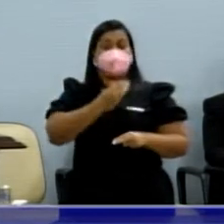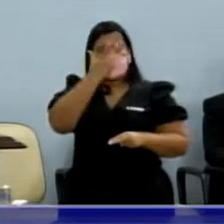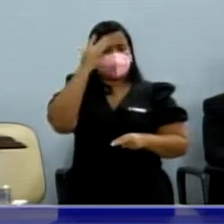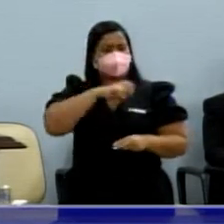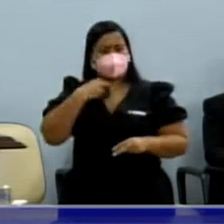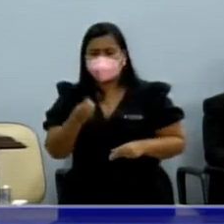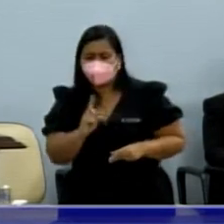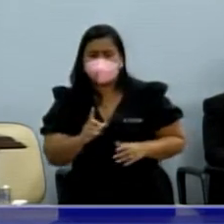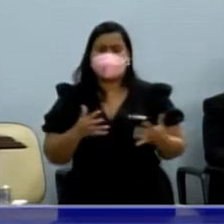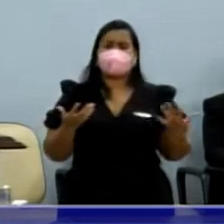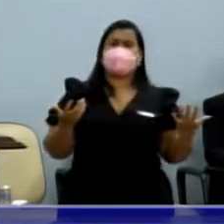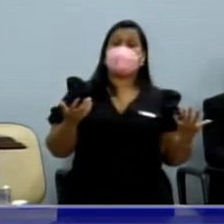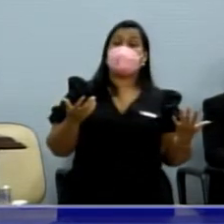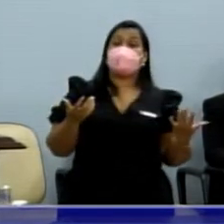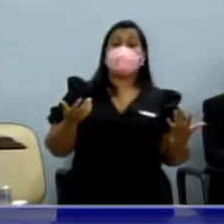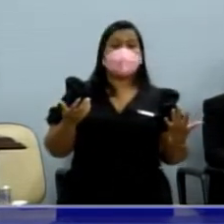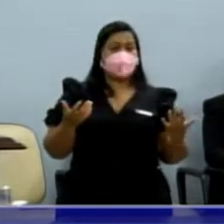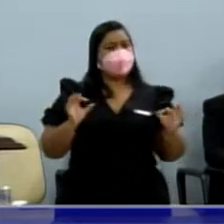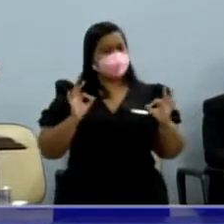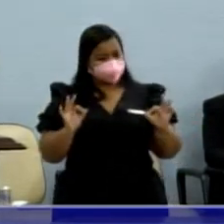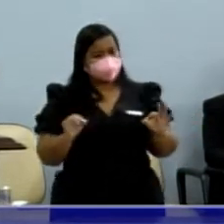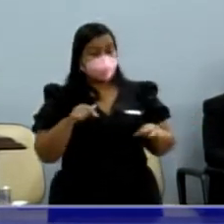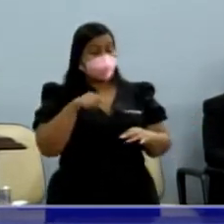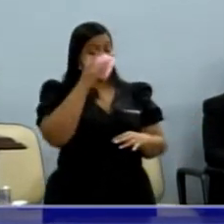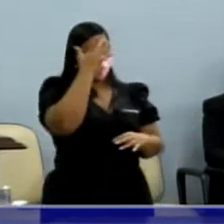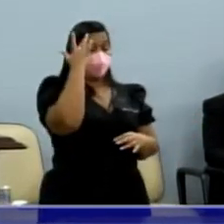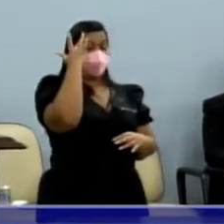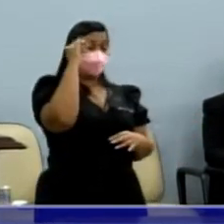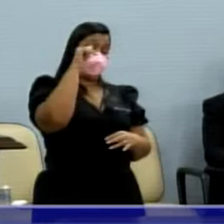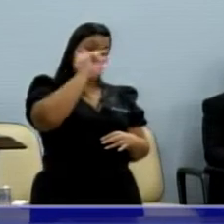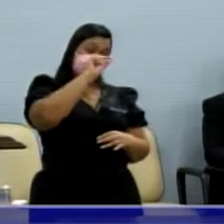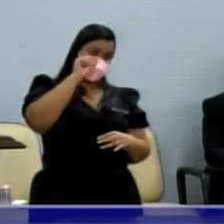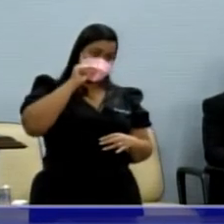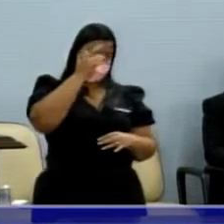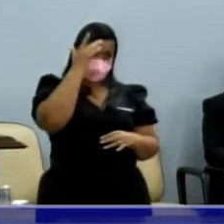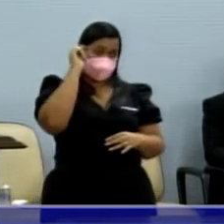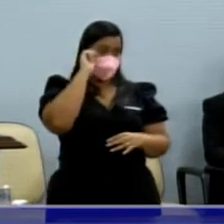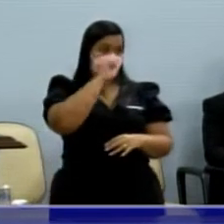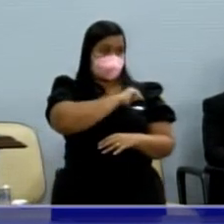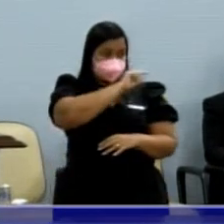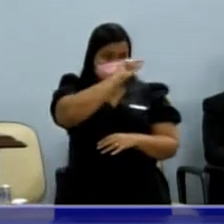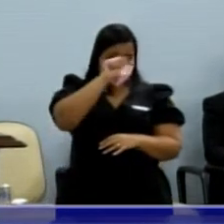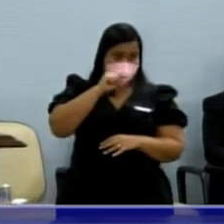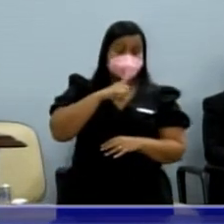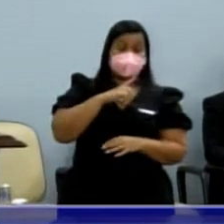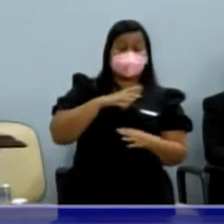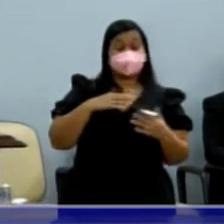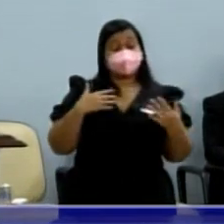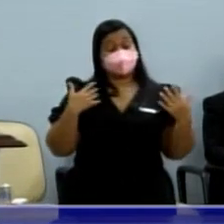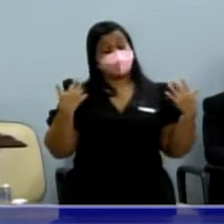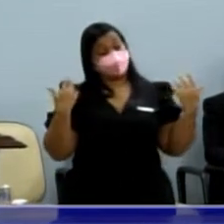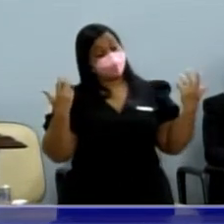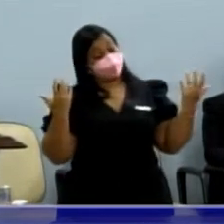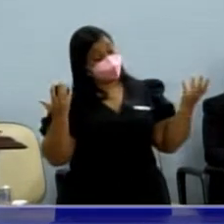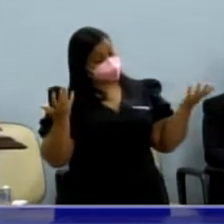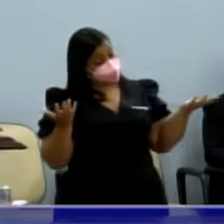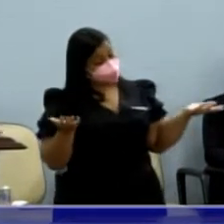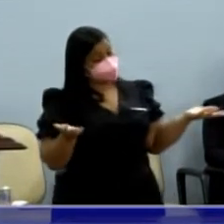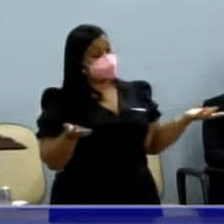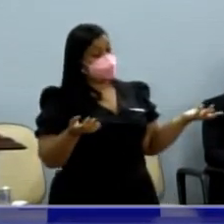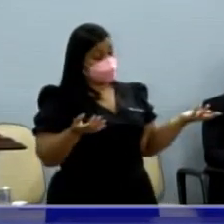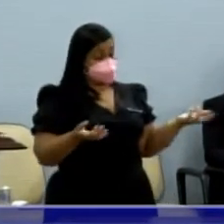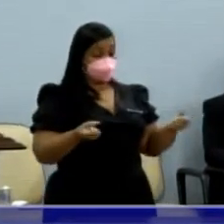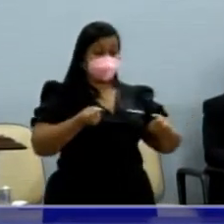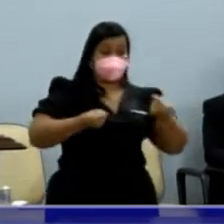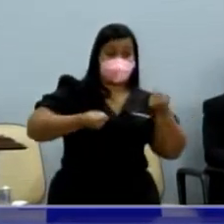morrer, não vai ter. É claro que tem Rio Pretense aqui, meu amigo, que dirige